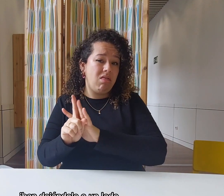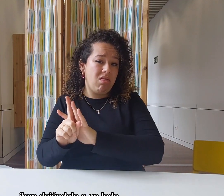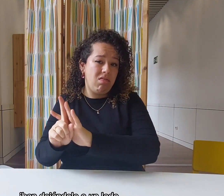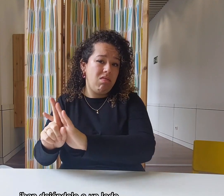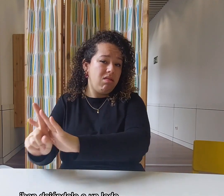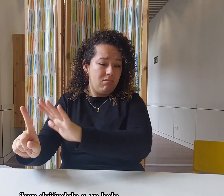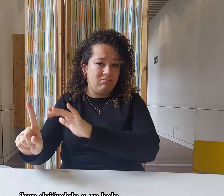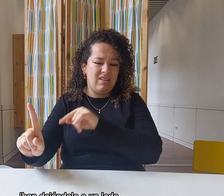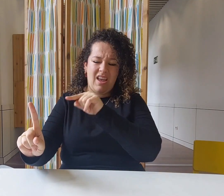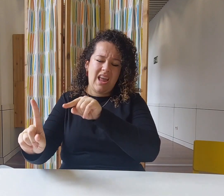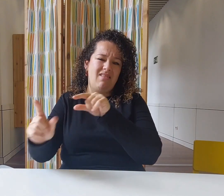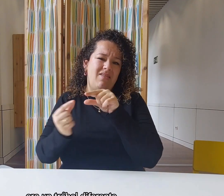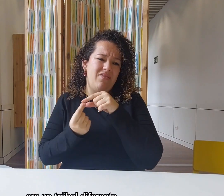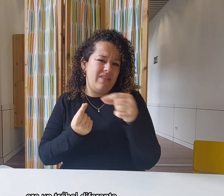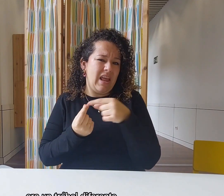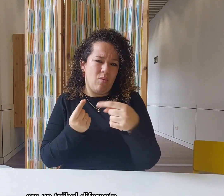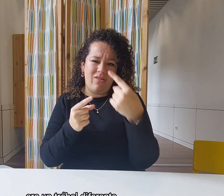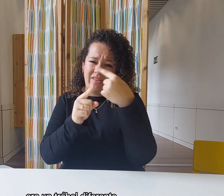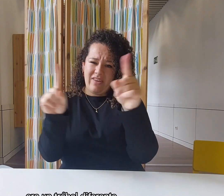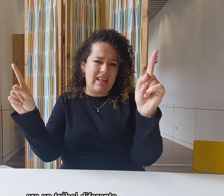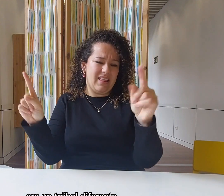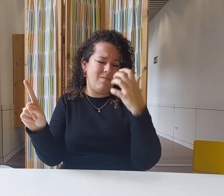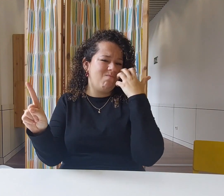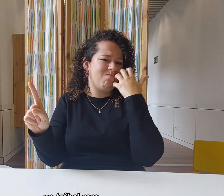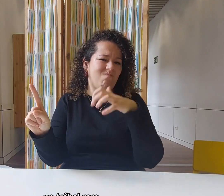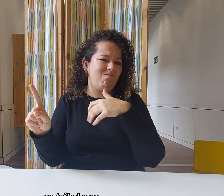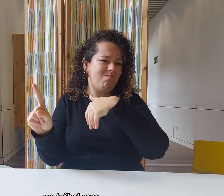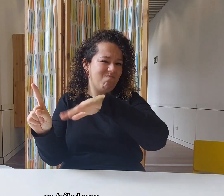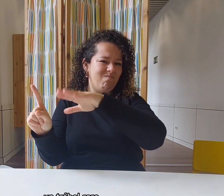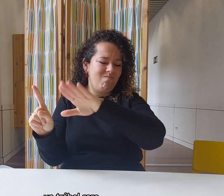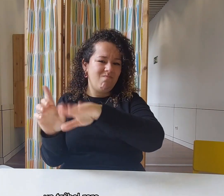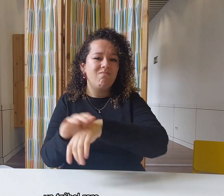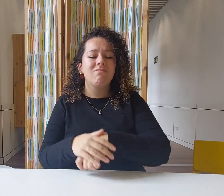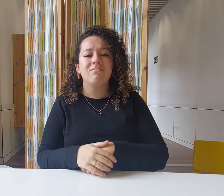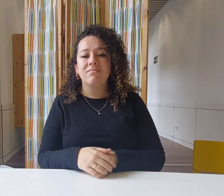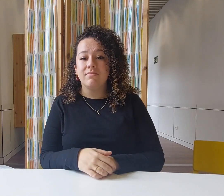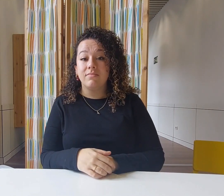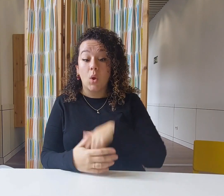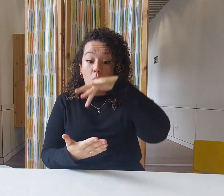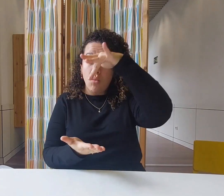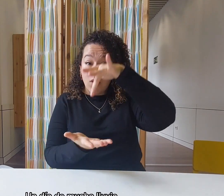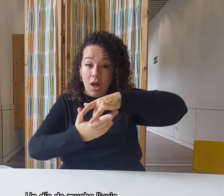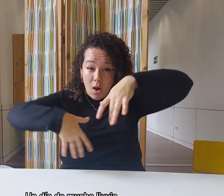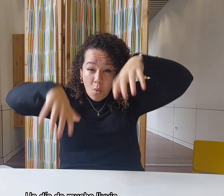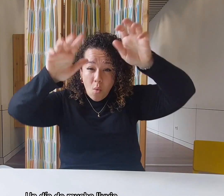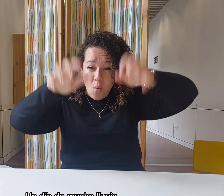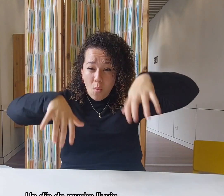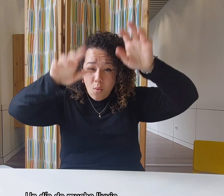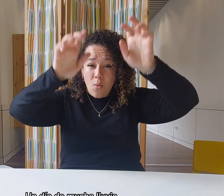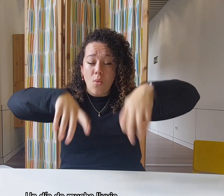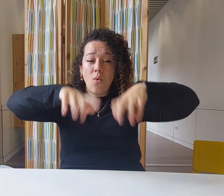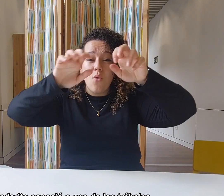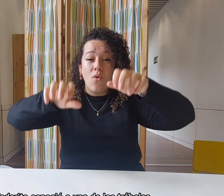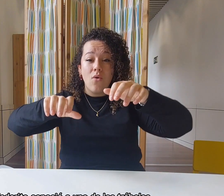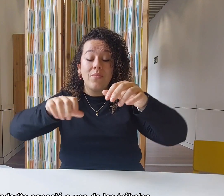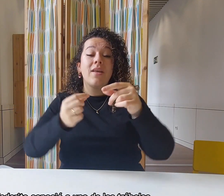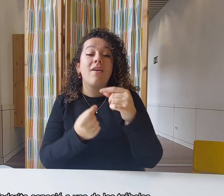dejándole a un lado. Era un trébol diferente, un trébol raro. Un día de mucha lluvia, Federito